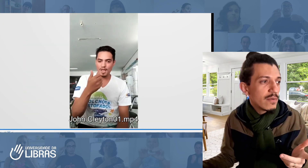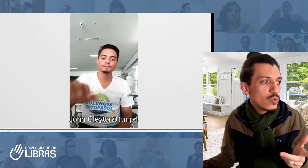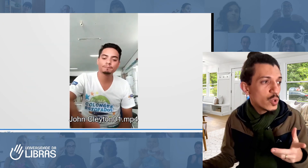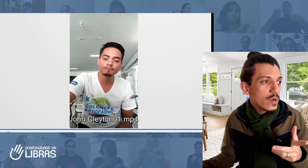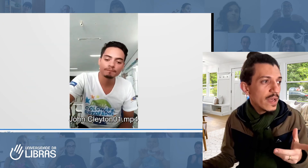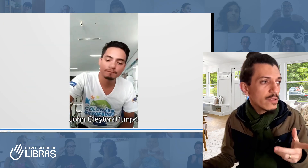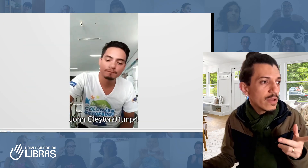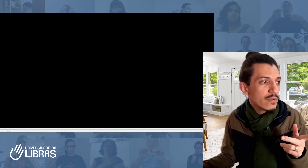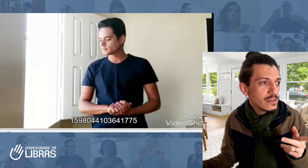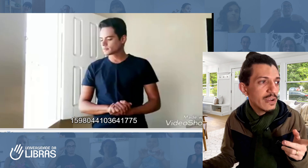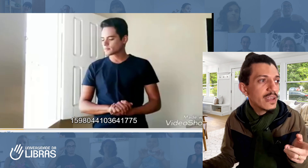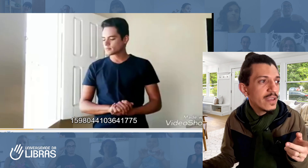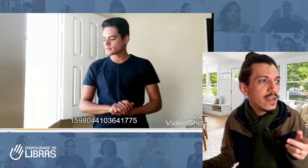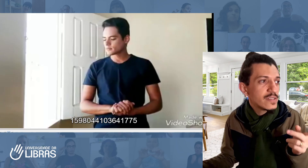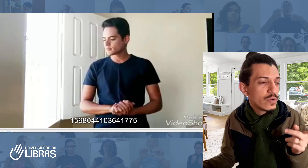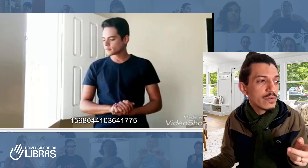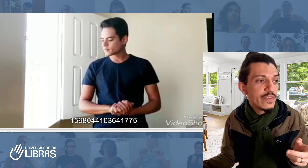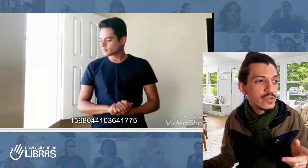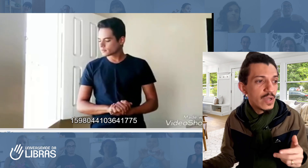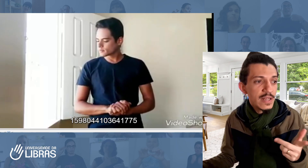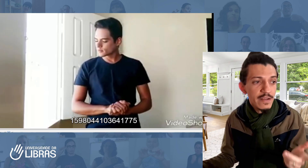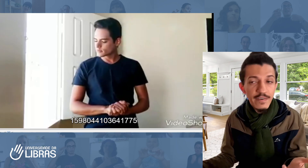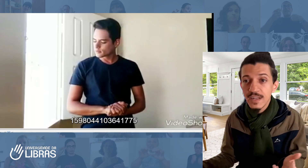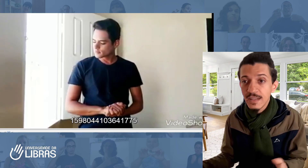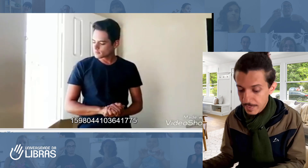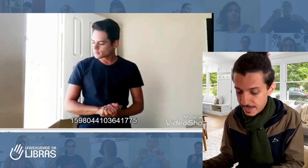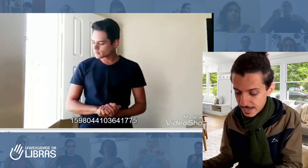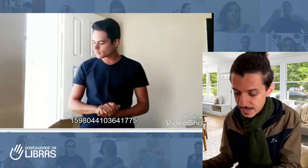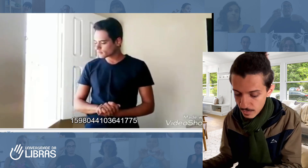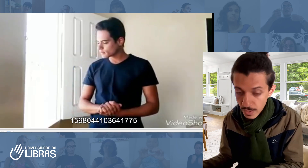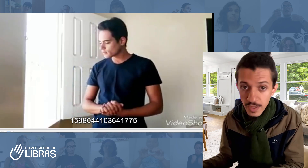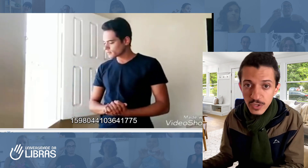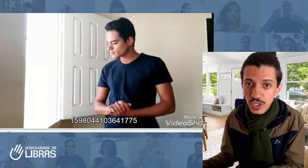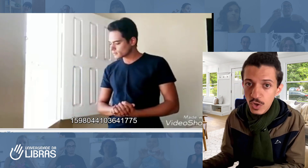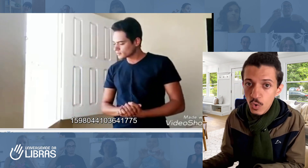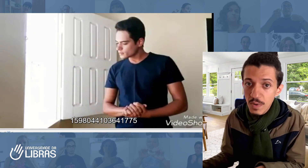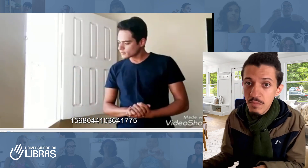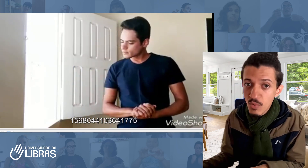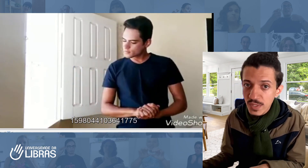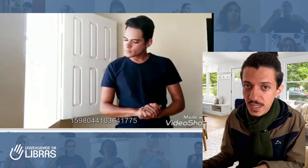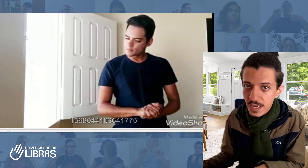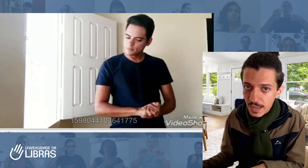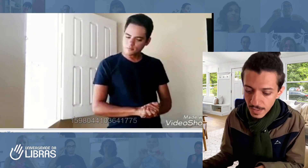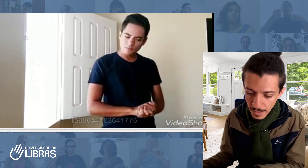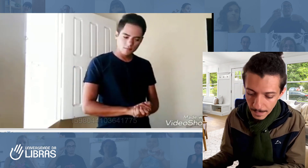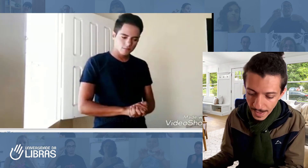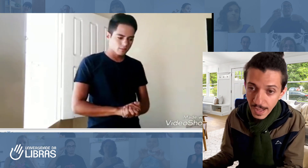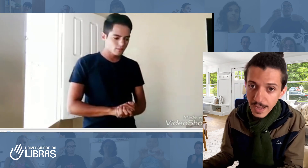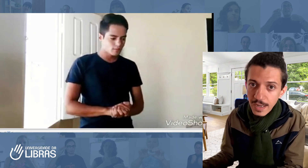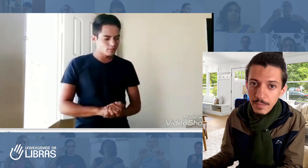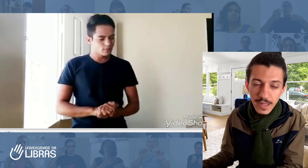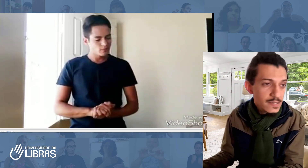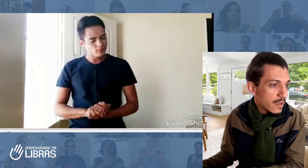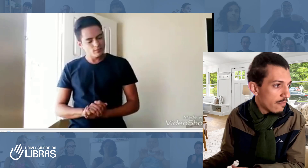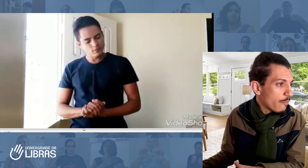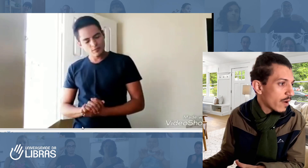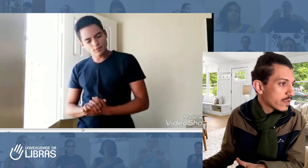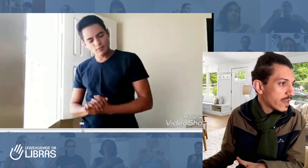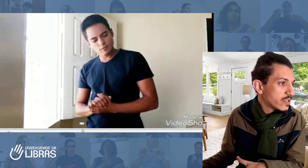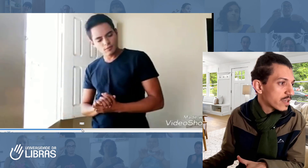O John Clayton, inclusive, aqui nesse outro vídeo, ele está fazendo a interpretação de uma música para Libras. Vou pular um trechinho aqui